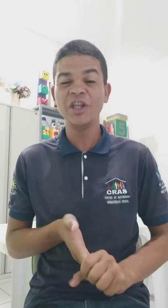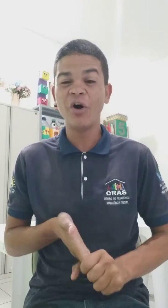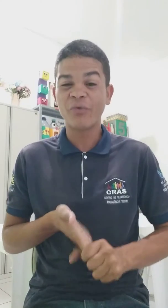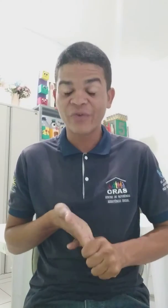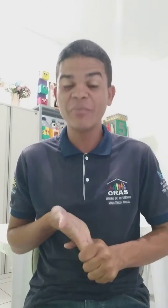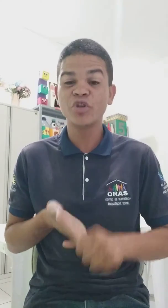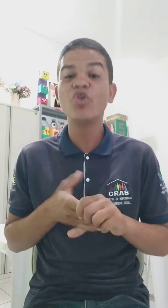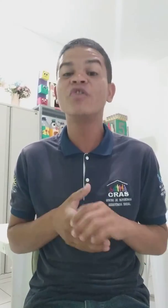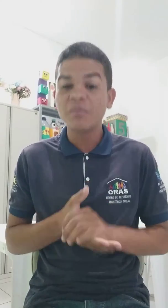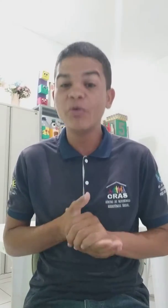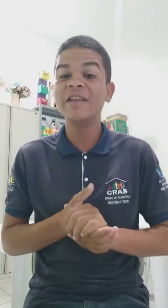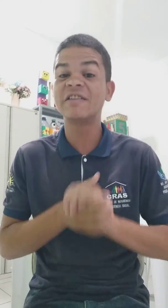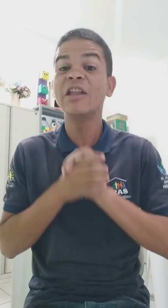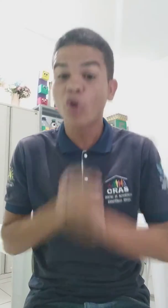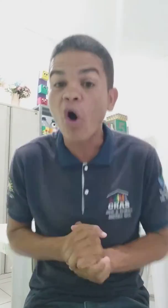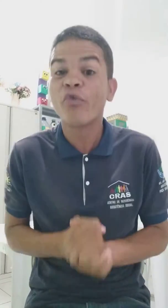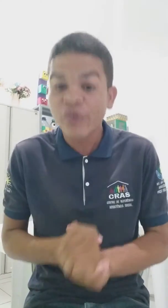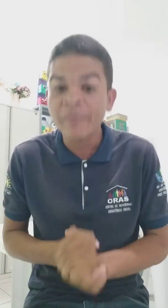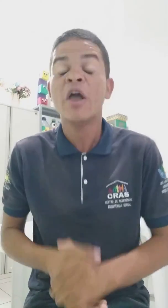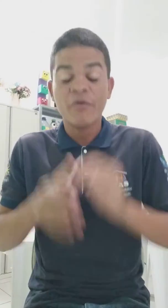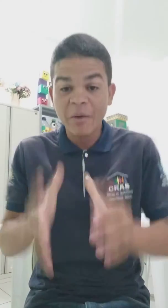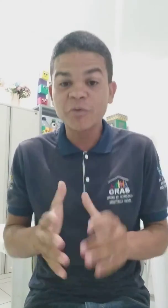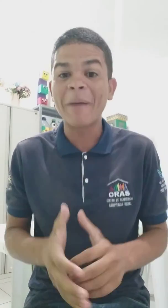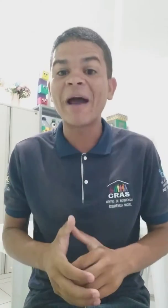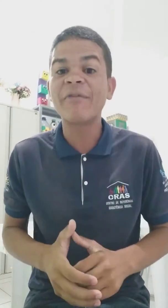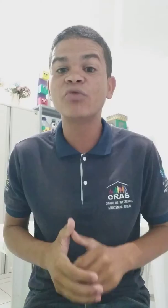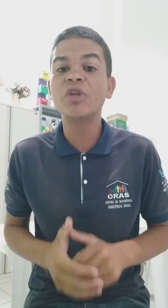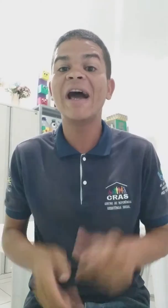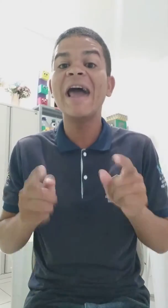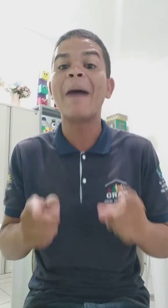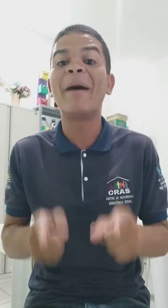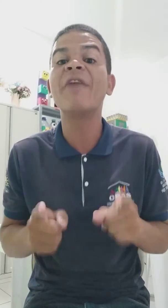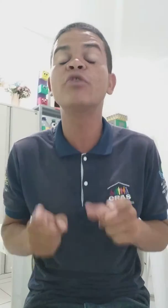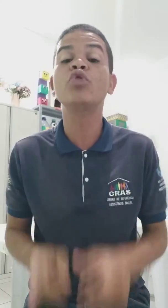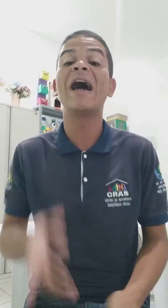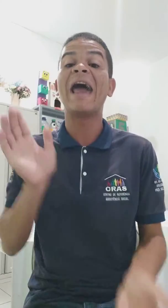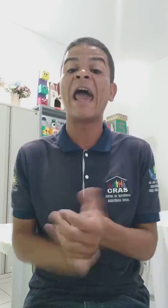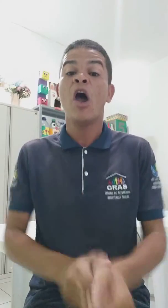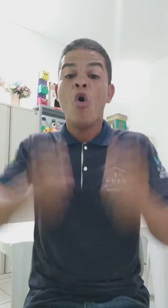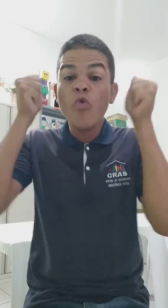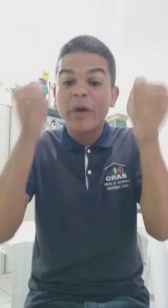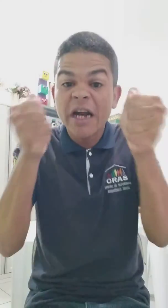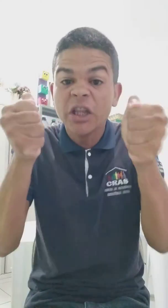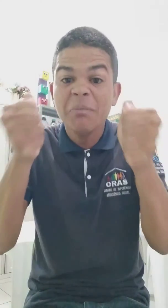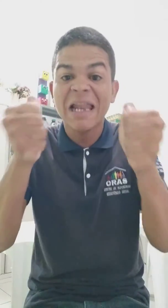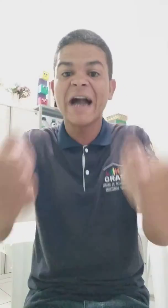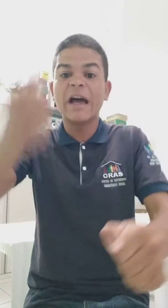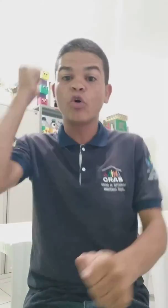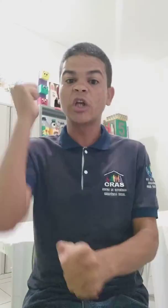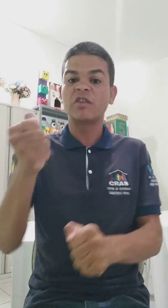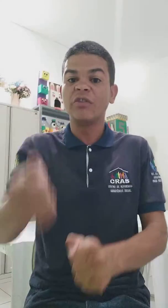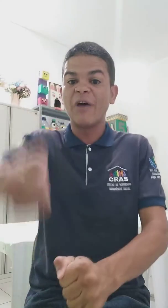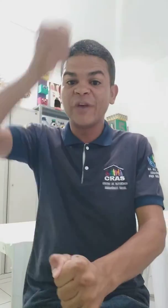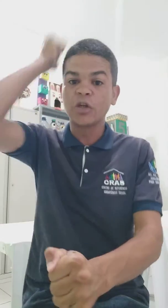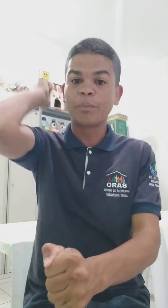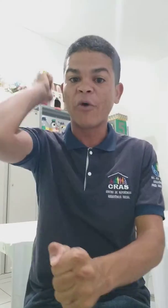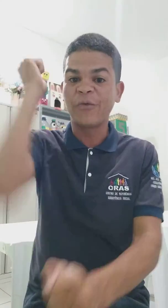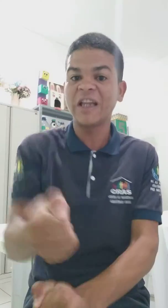novembro de 2019 Vamos para a palavra do dia é, a palavra do dia é Um grande milagre aconteceu na vida do profeta